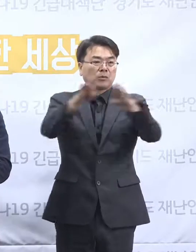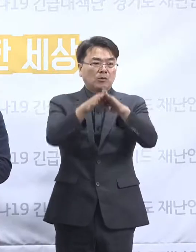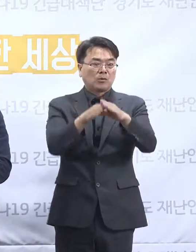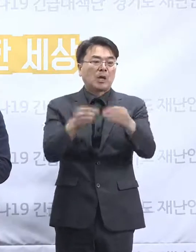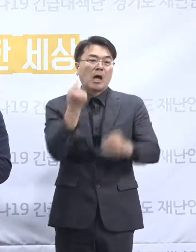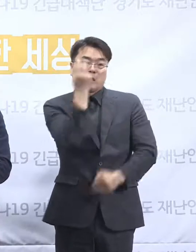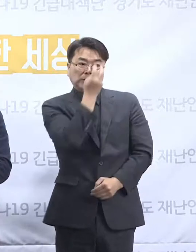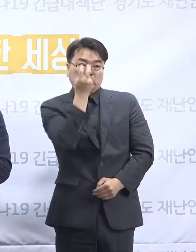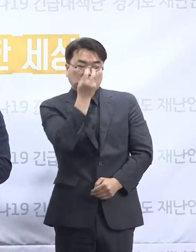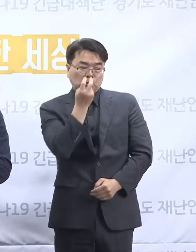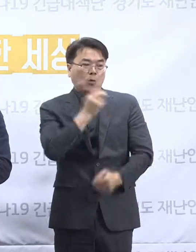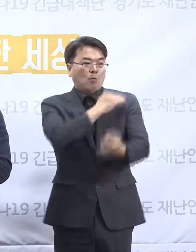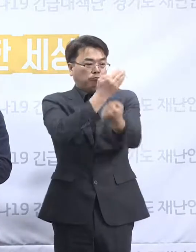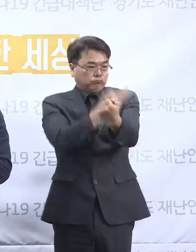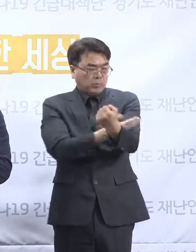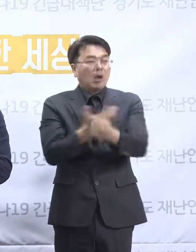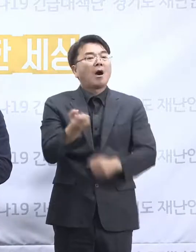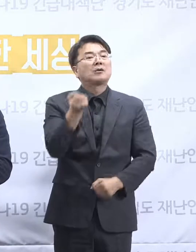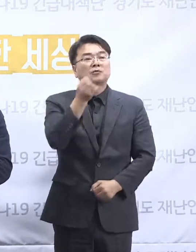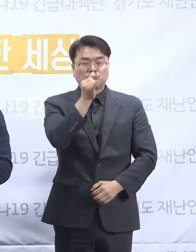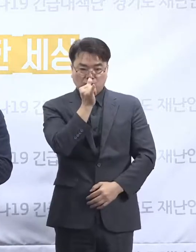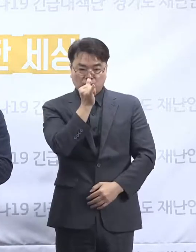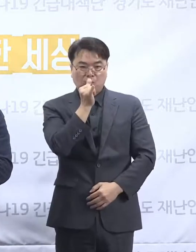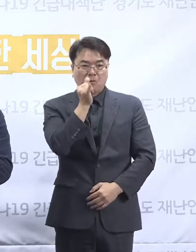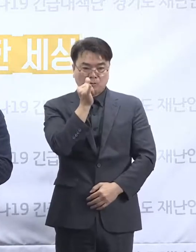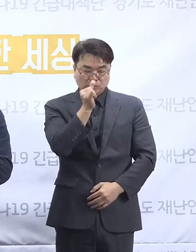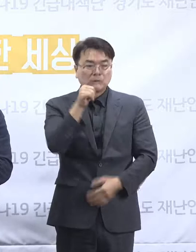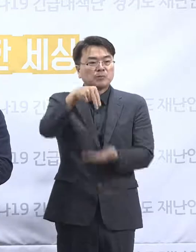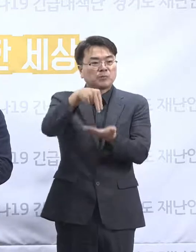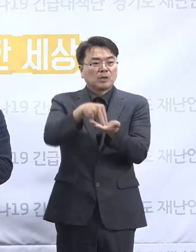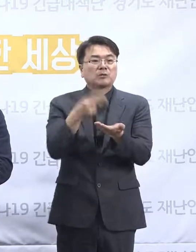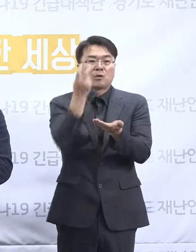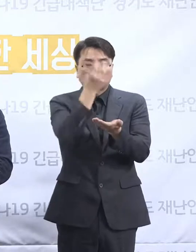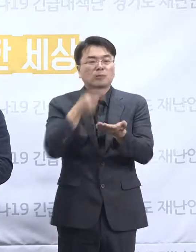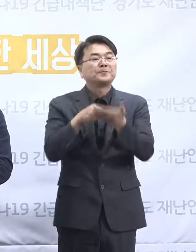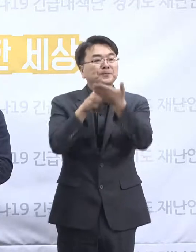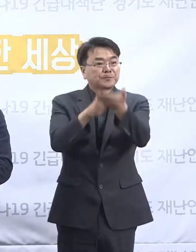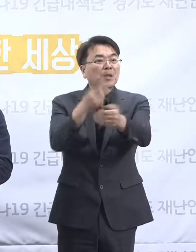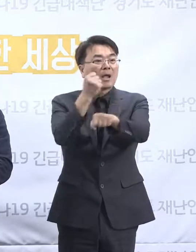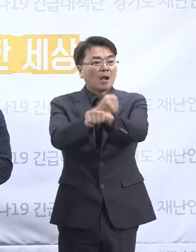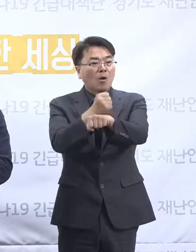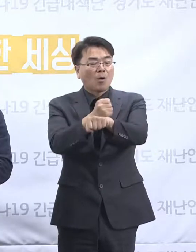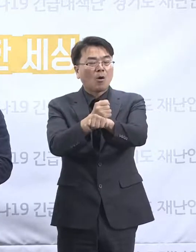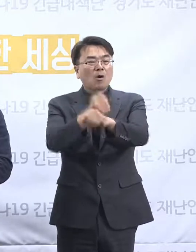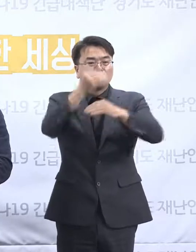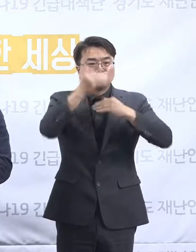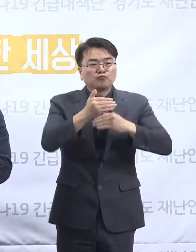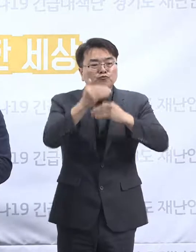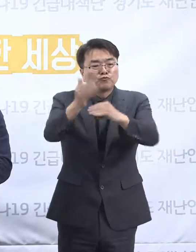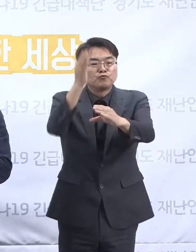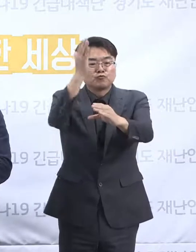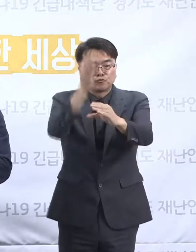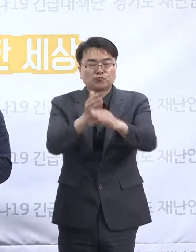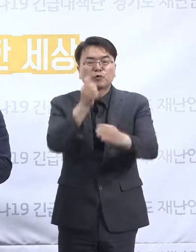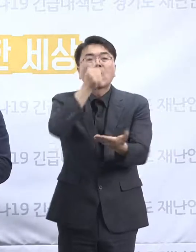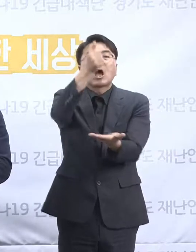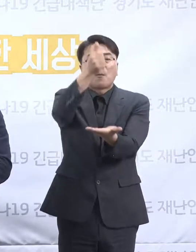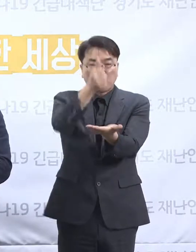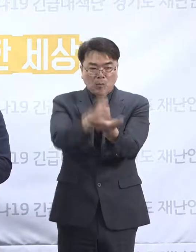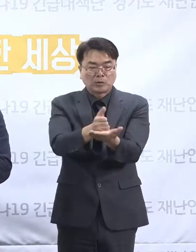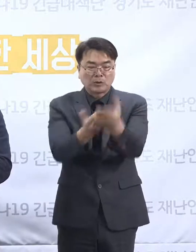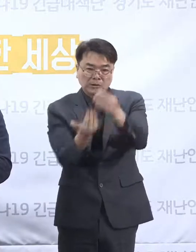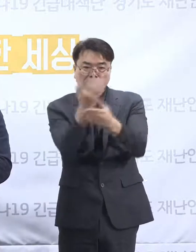그 지도감독 그 차원에서 조사를 했고요. 그 과정에서 범죄 혐의가 충분히 드러나면